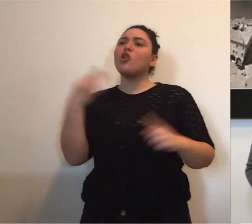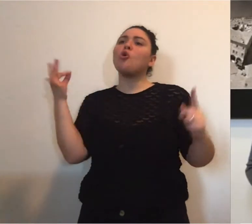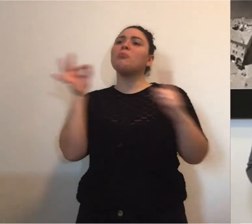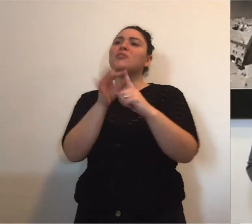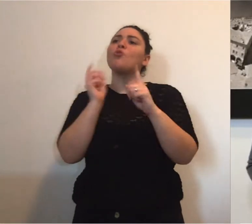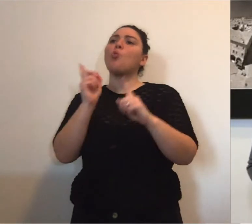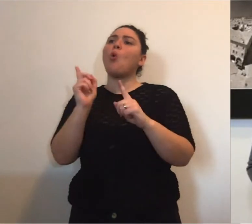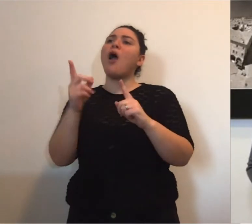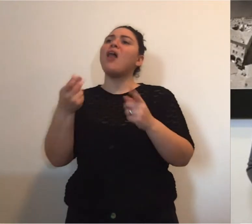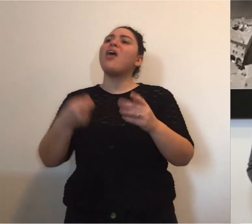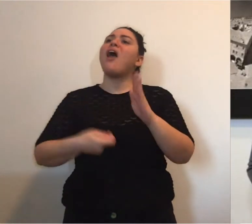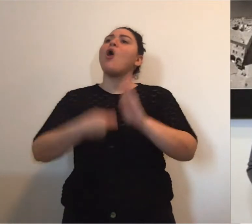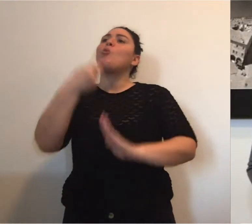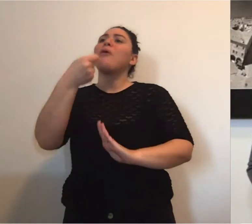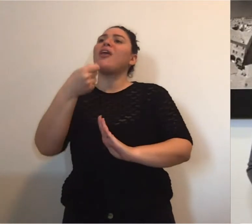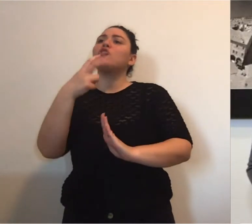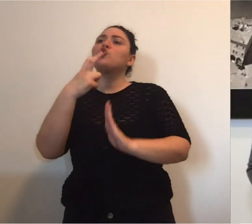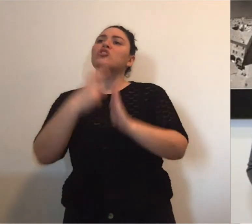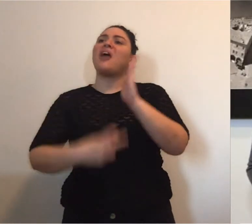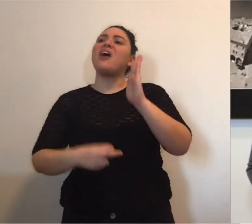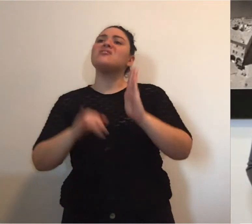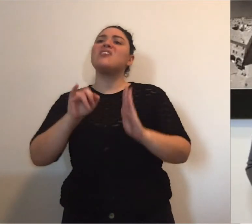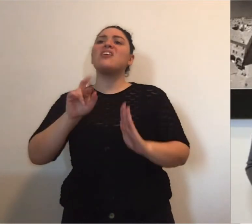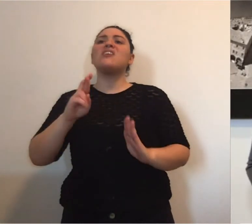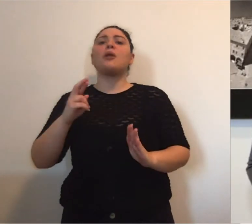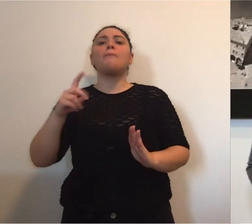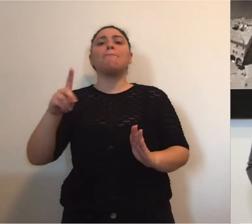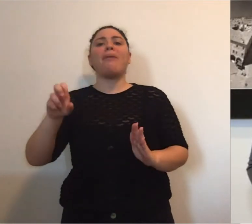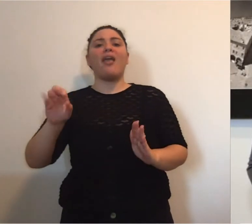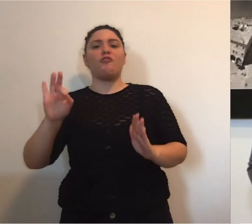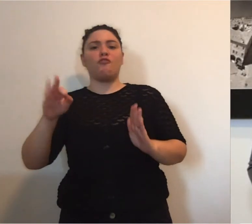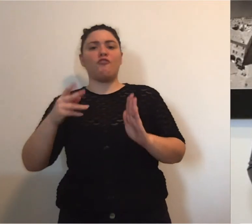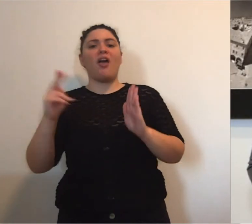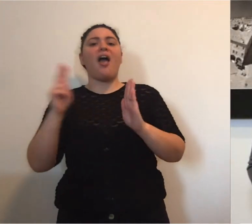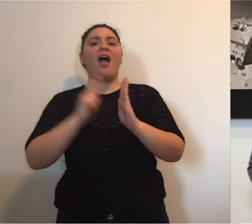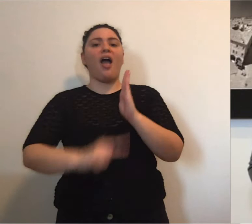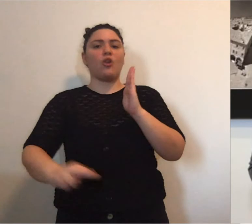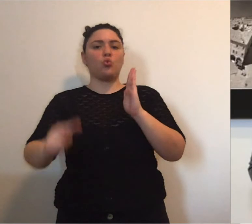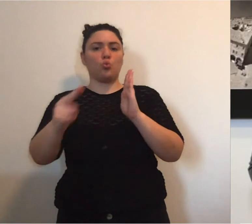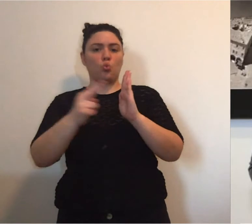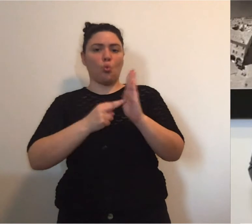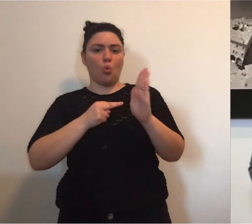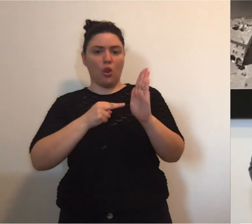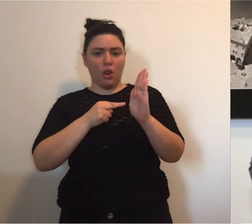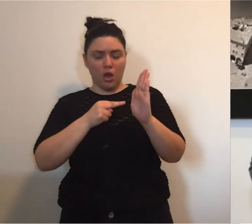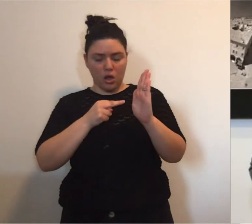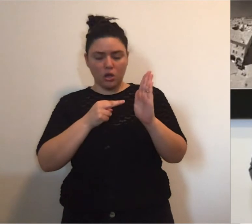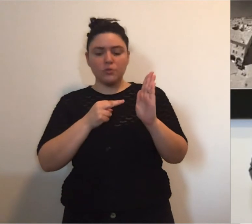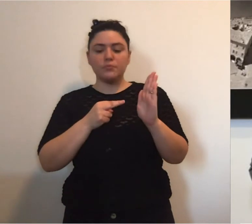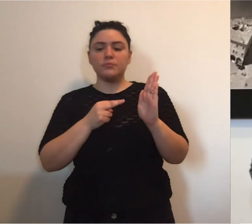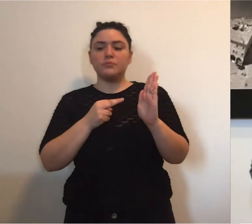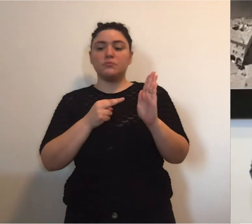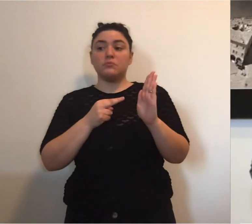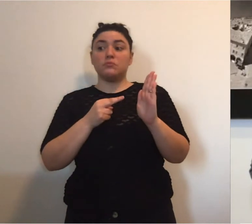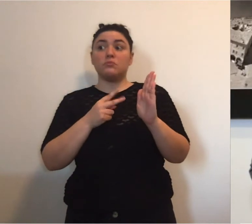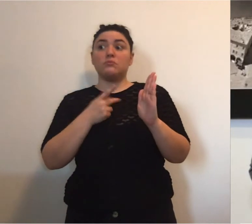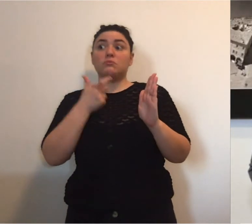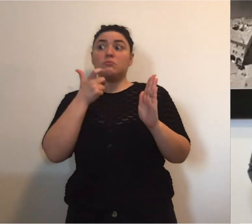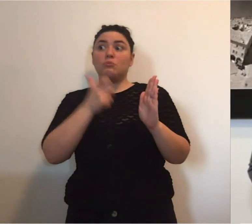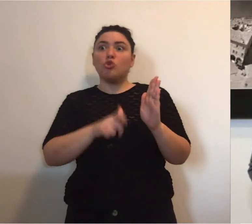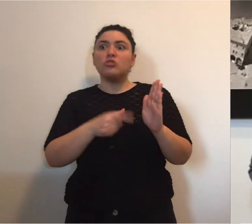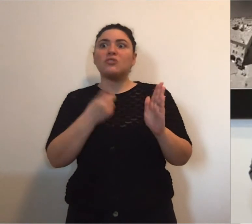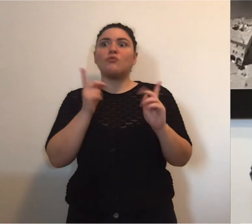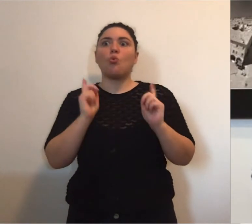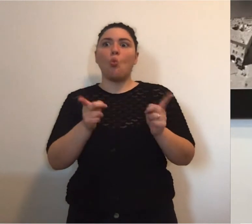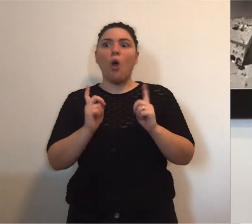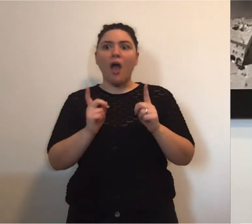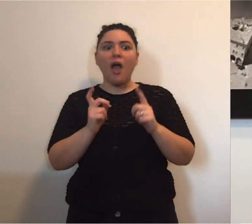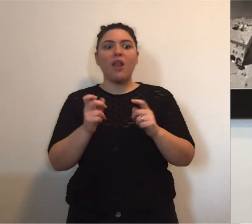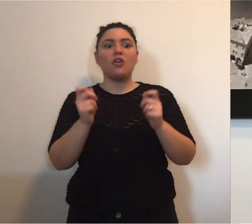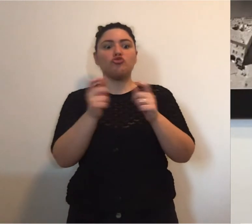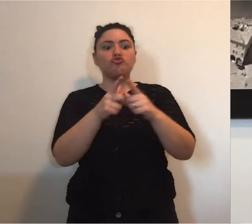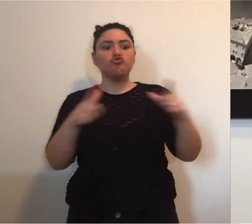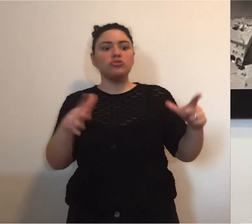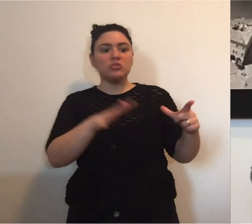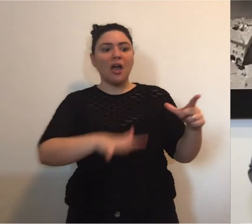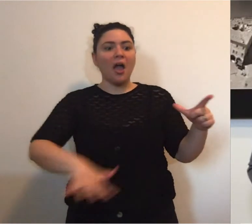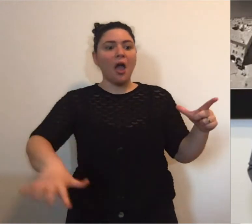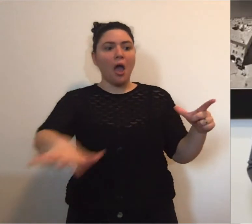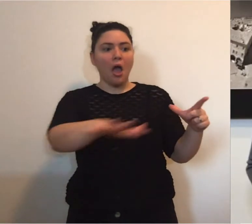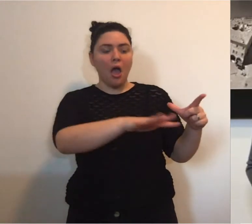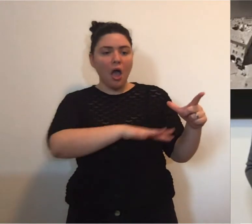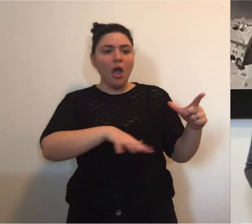direttamente dall'amministrazione, dal sottoscritto per annullare un aumento di tassazione IRPEF, come ho